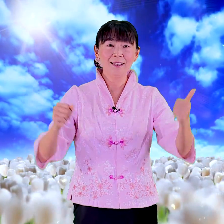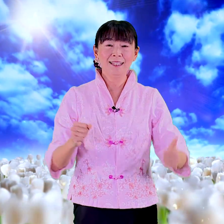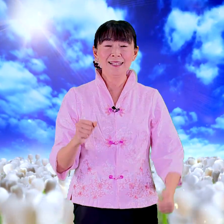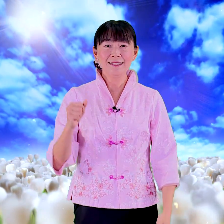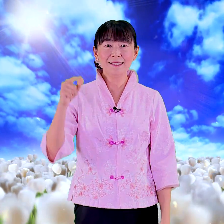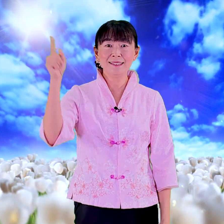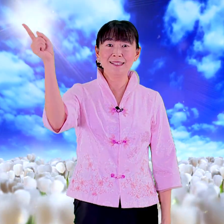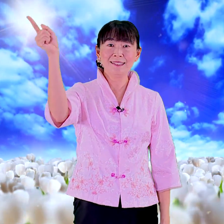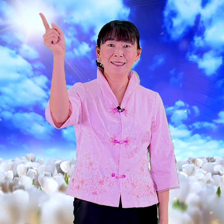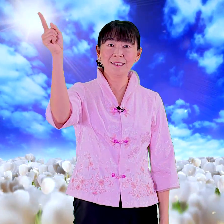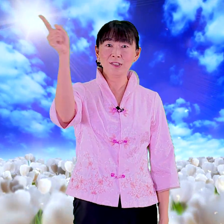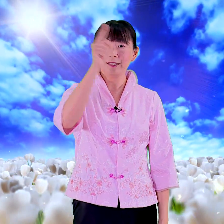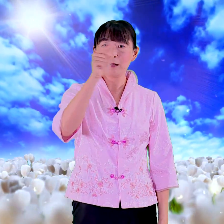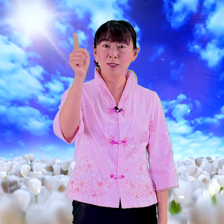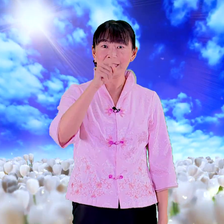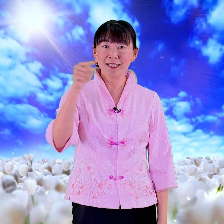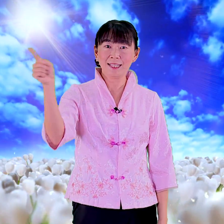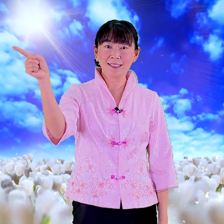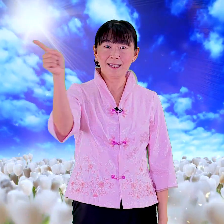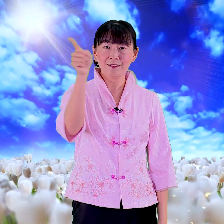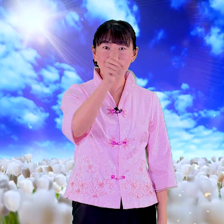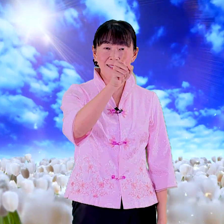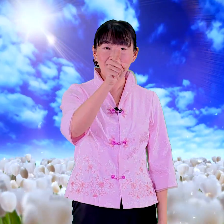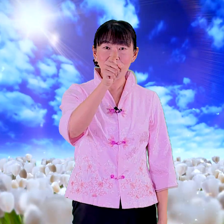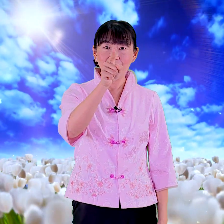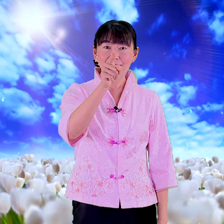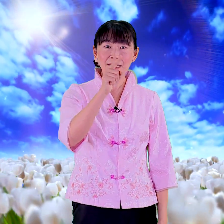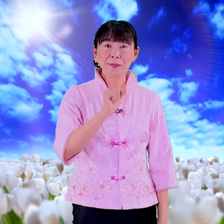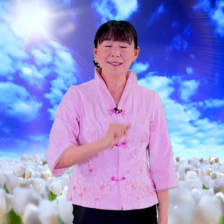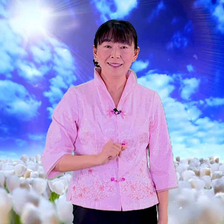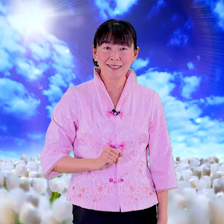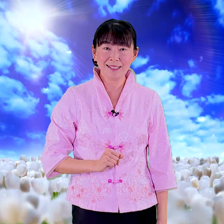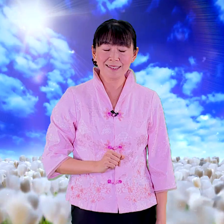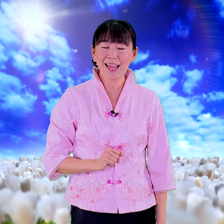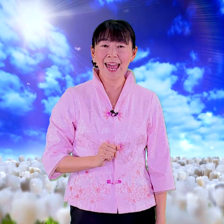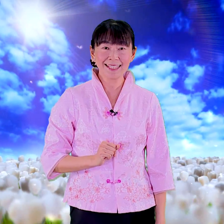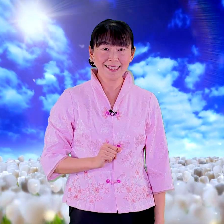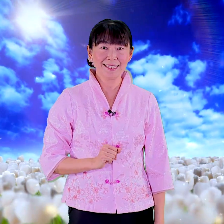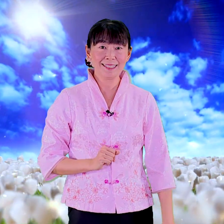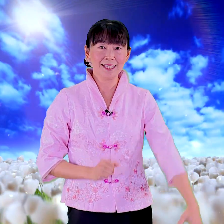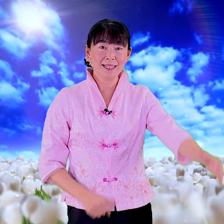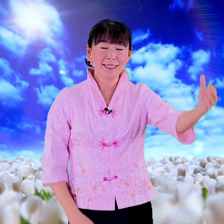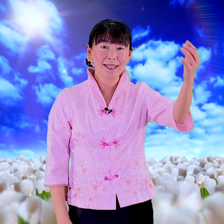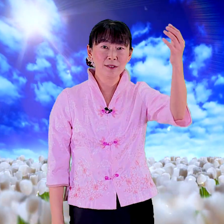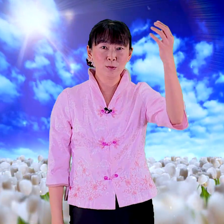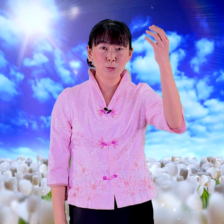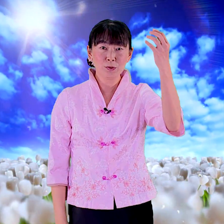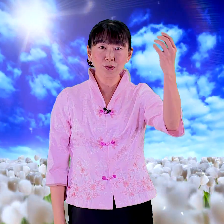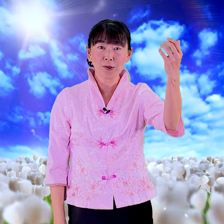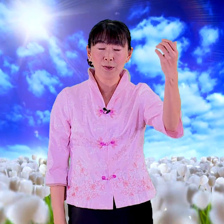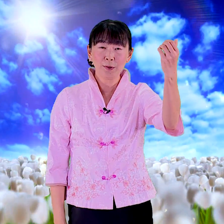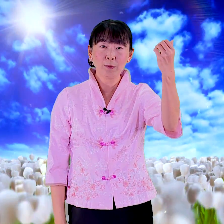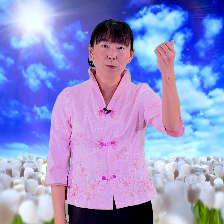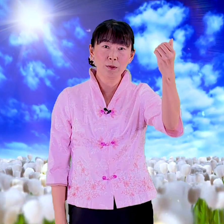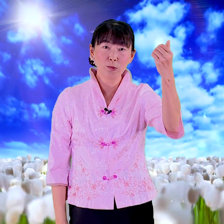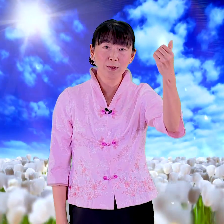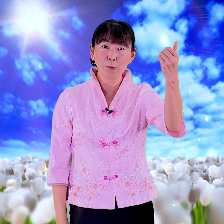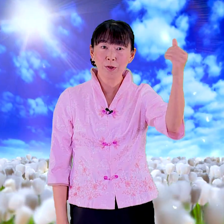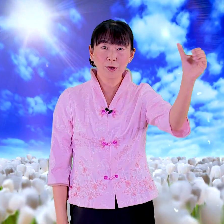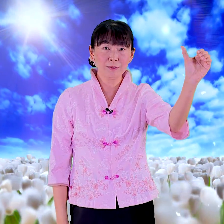那子呢记得是倒着血这叫子那另外一个子呢是孩子的子一样是左手握拳握空